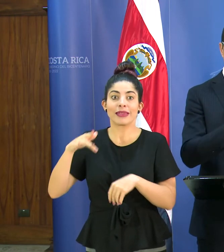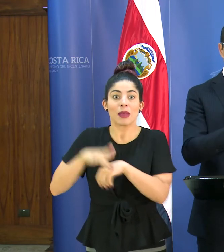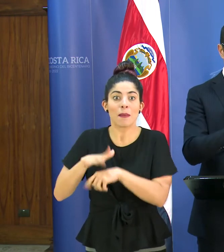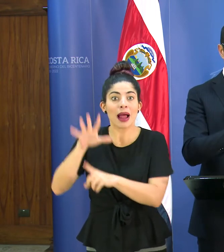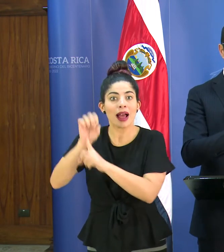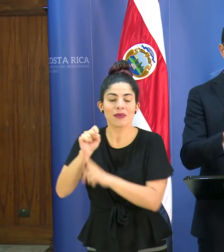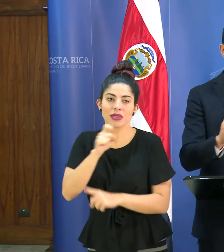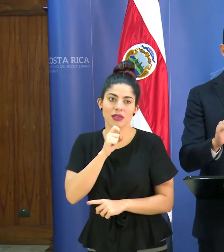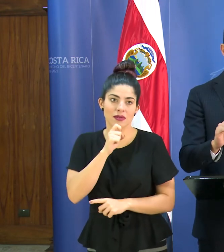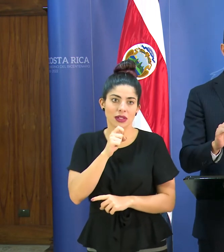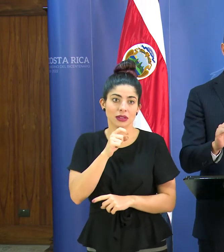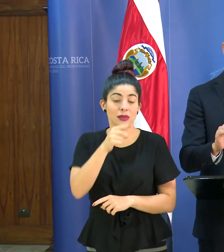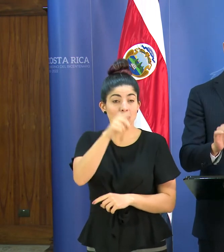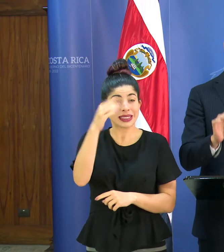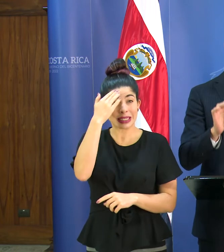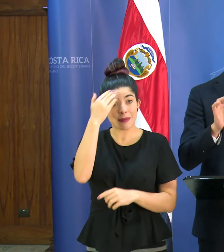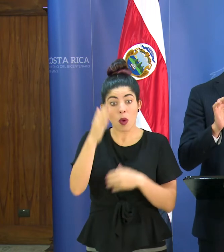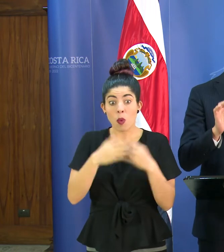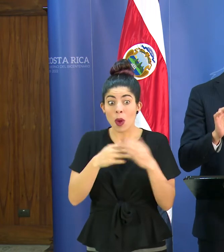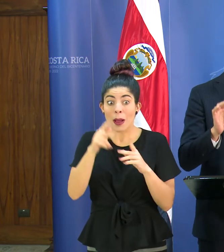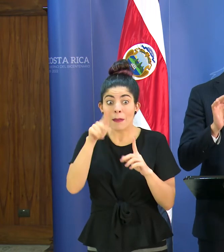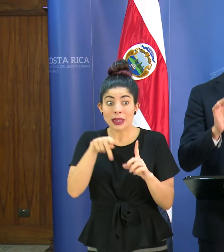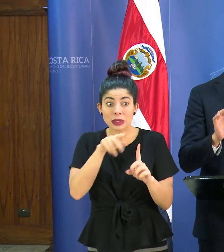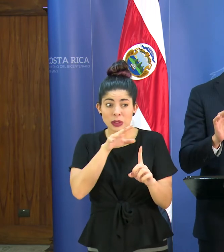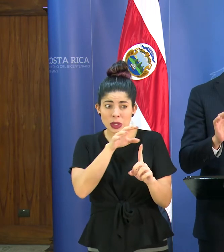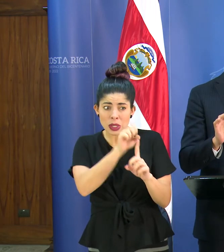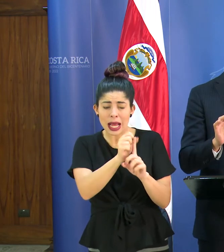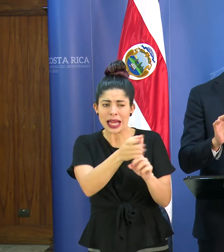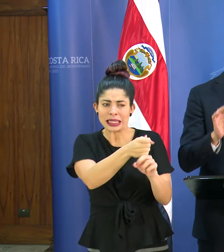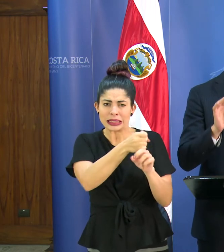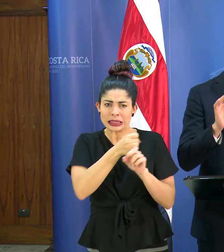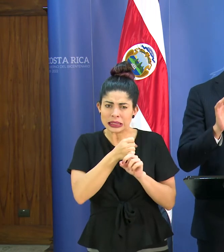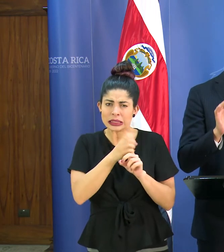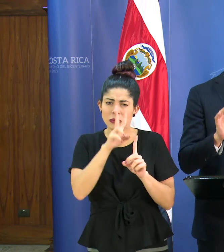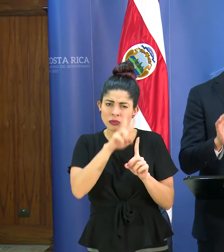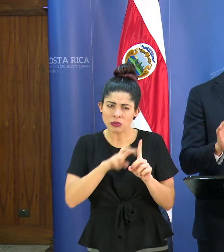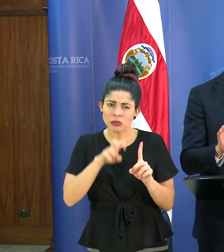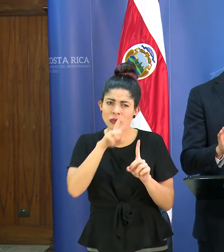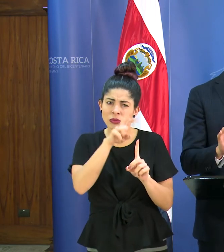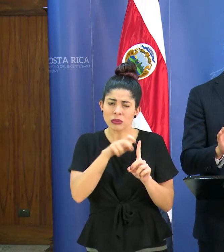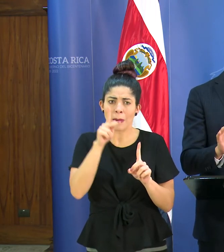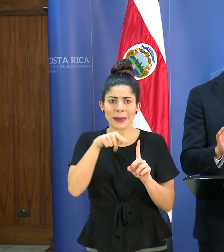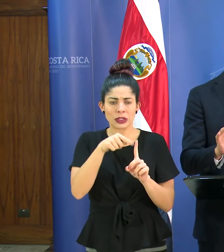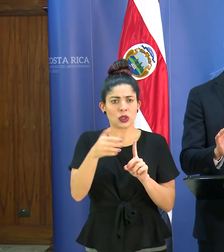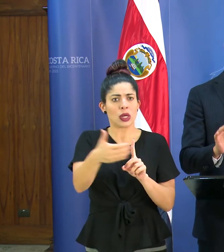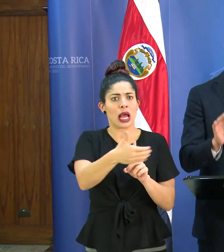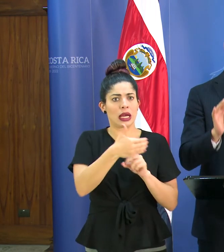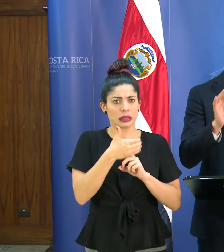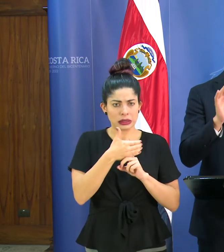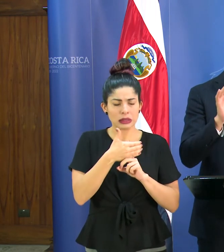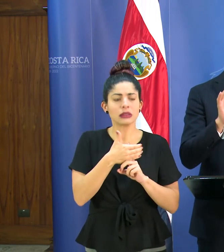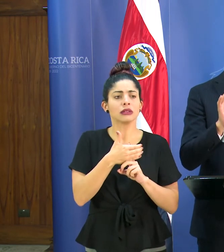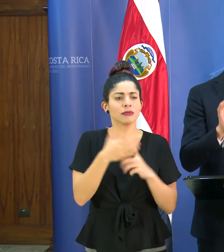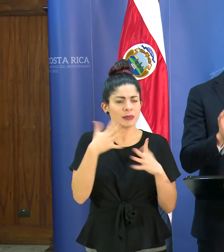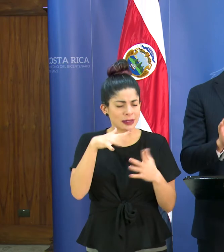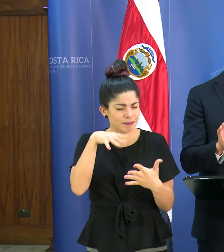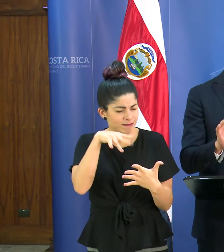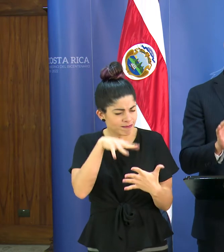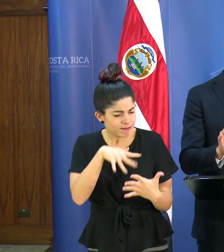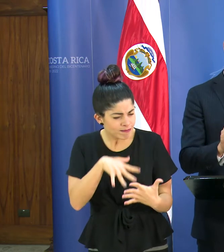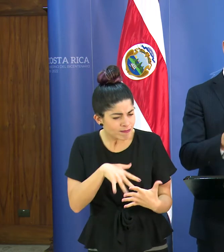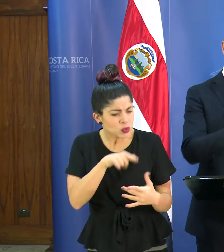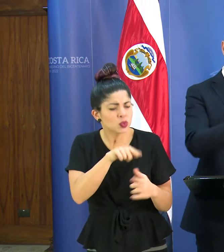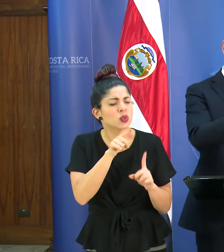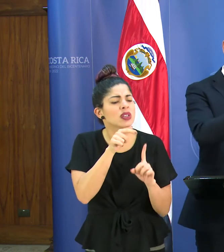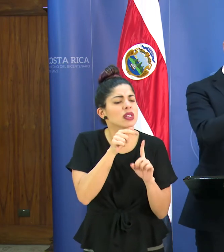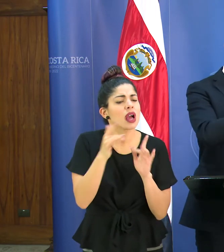Sepan que todo lo que identificamos tiene un seguimiento muy cercano, se han hecho los aislamientos necesarios, se han estudiado todos los